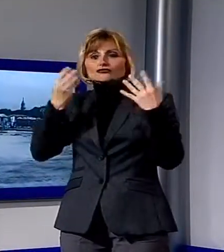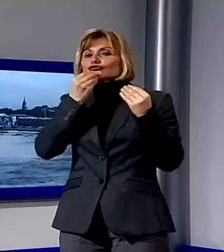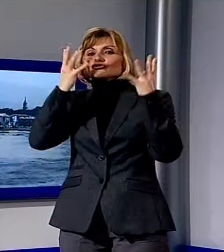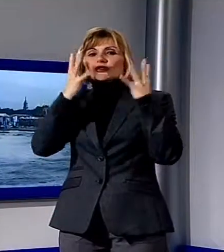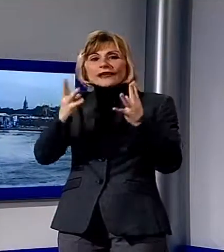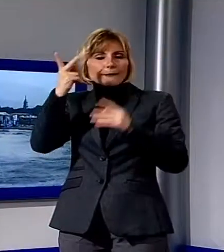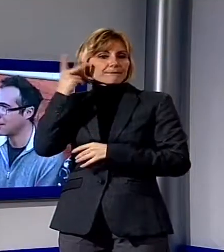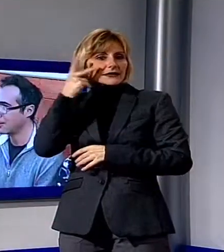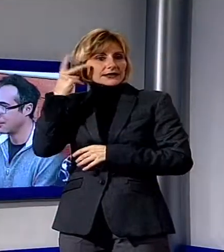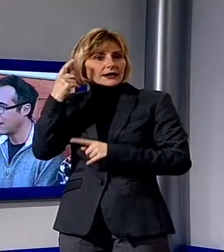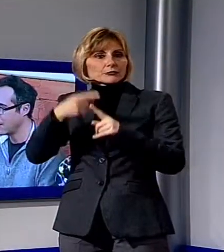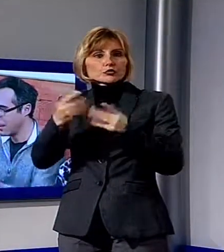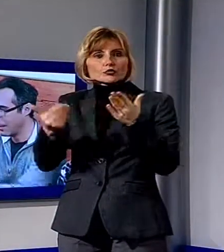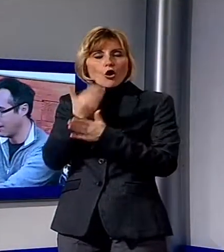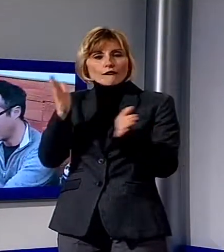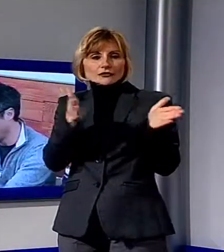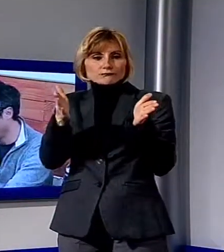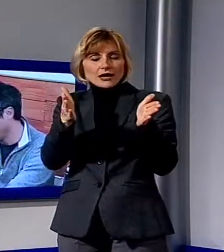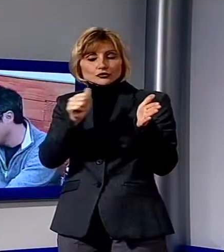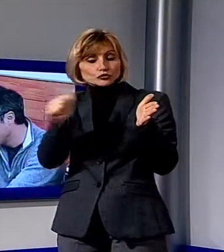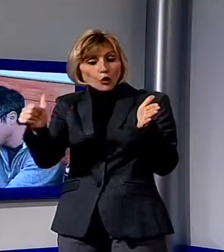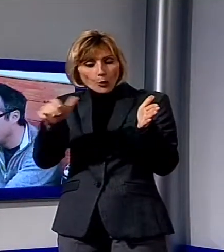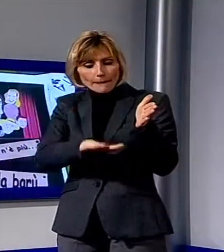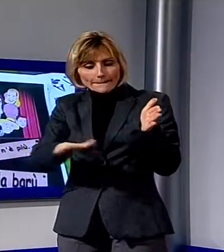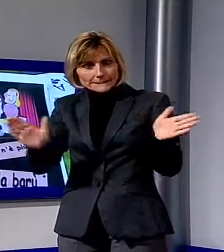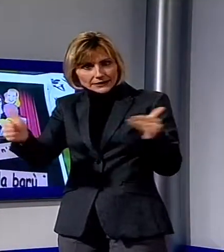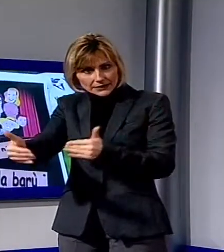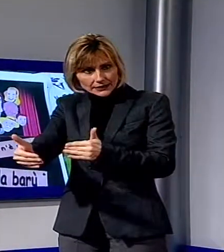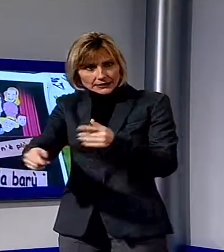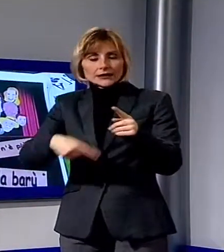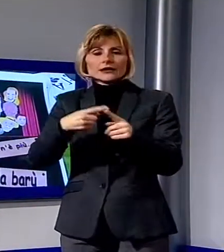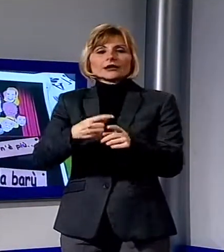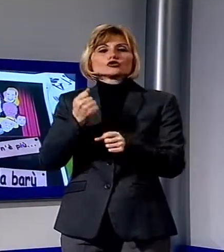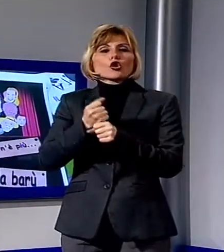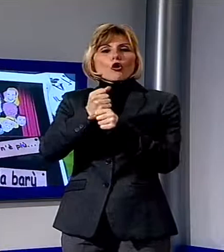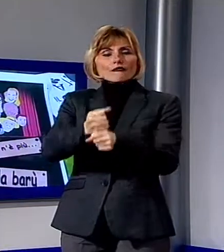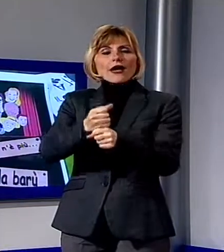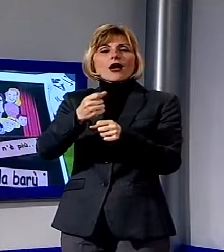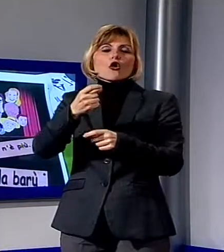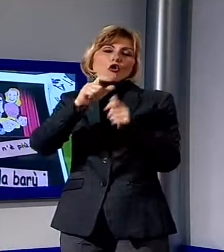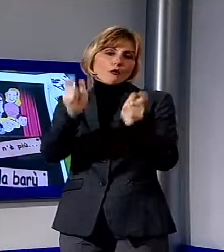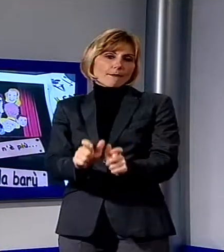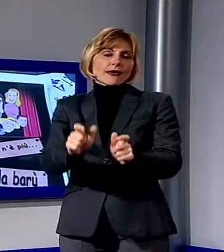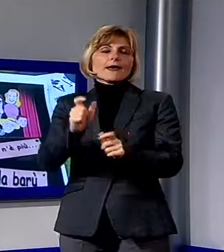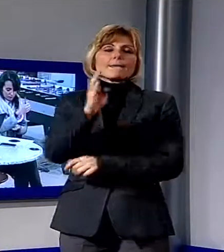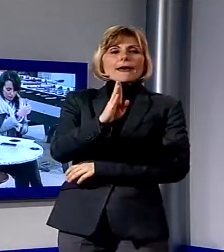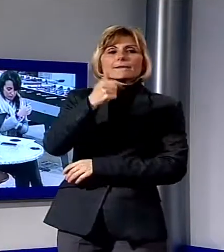importante spazio dedicato solo ai bambini, il trofeo Beppe Bugia, forse il più grande trascinatore carnevalesco, il premio